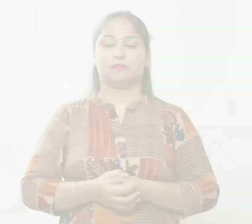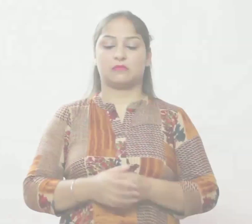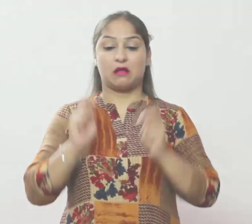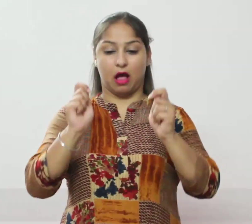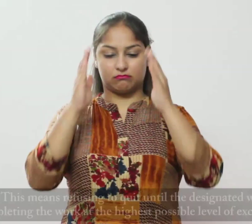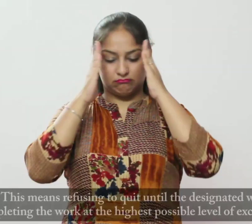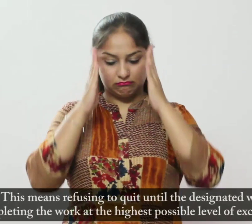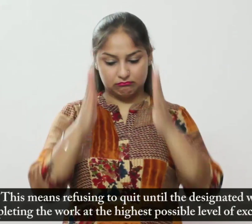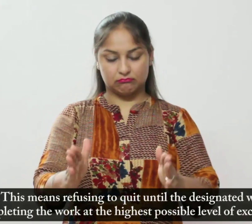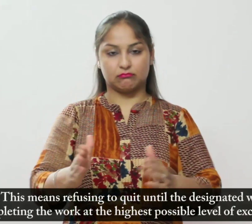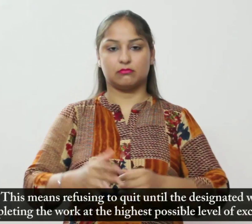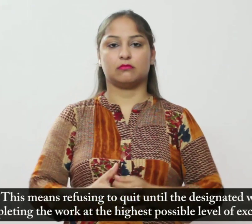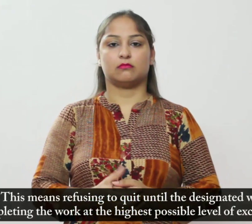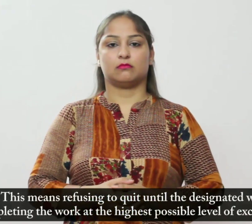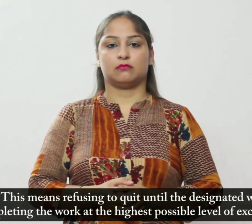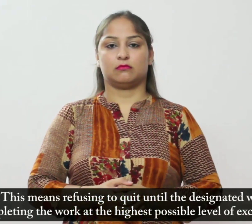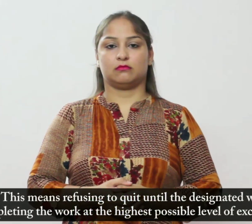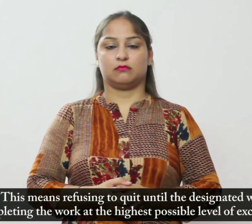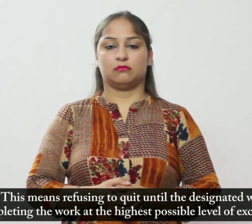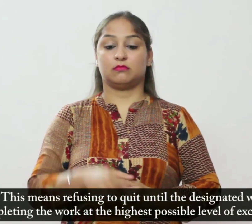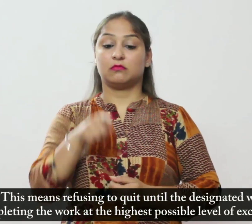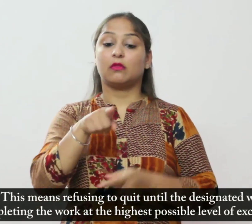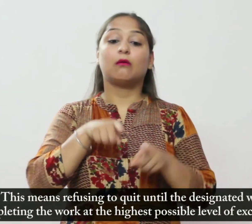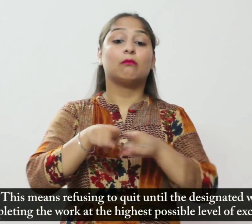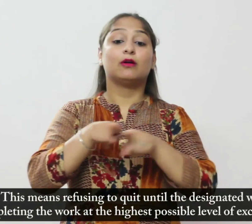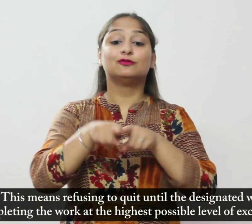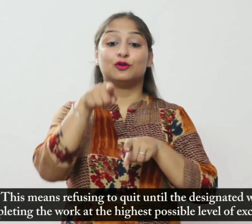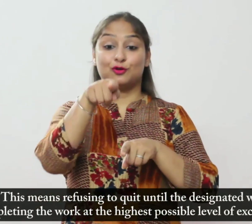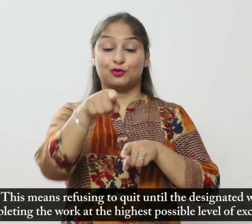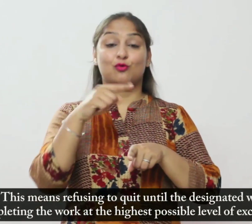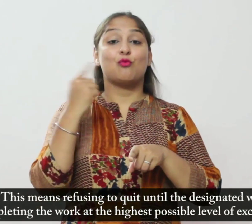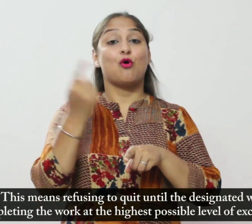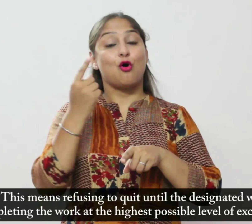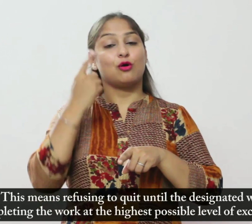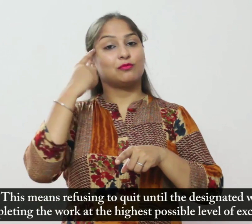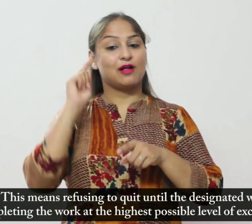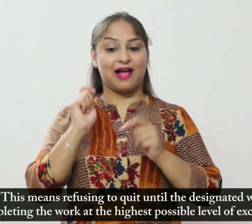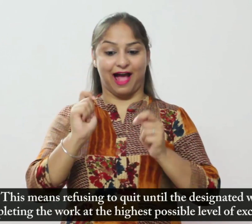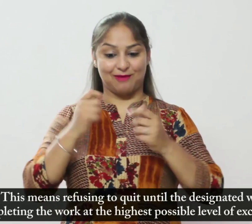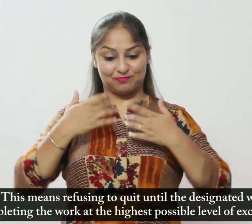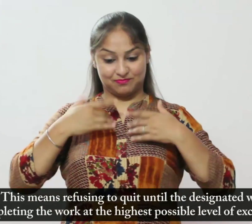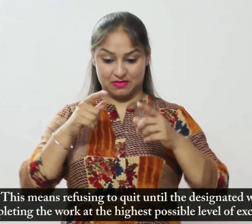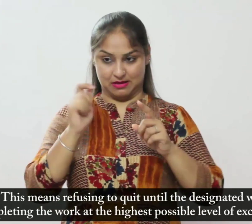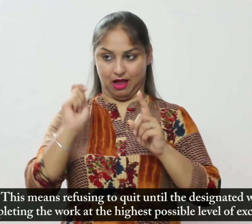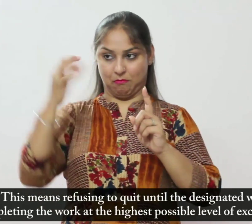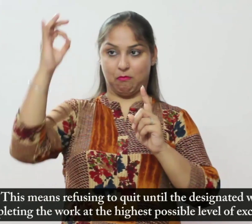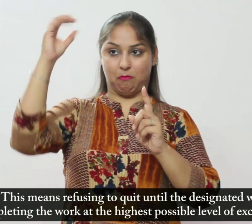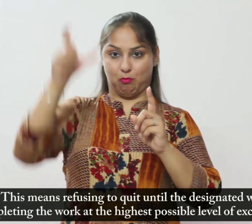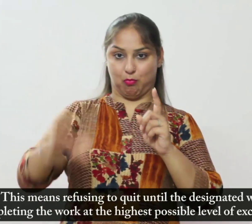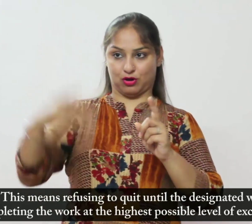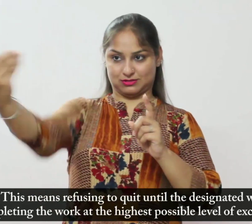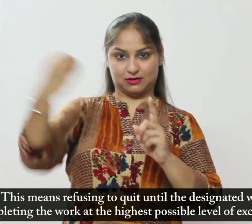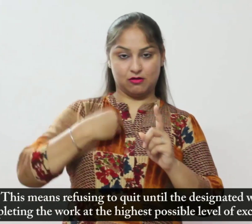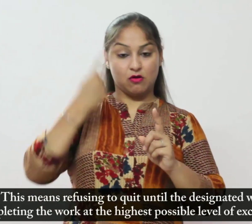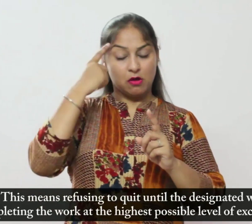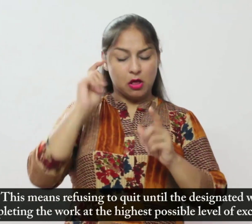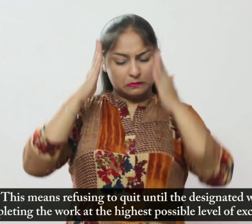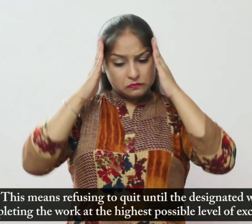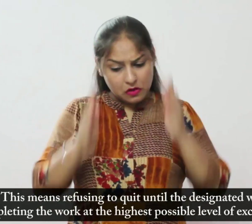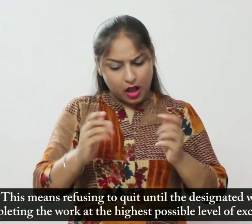निष्ठा इसका मतलब है कि निदिष्ट काम पूरा होने तक छोड़ने से इंकार